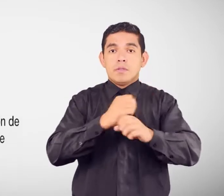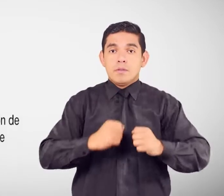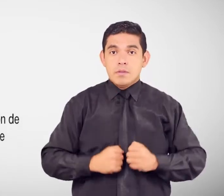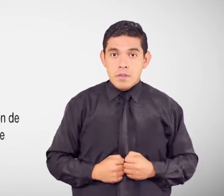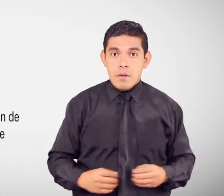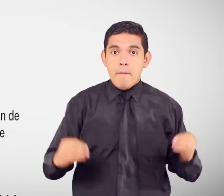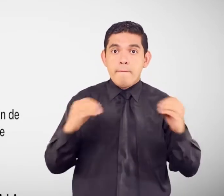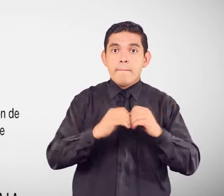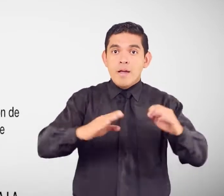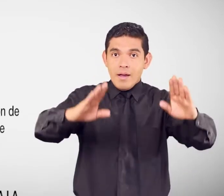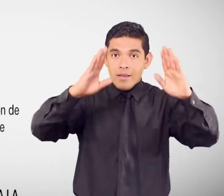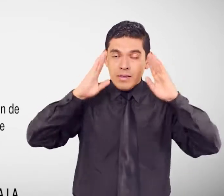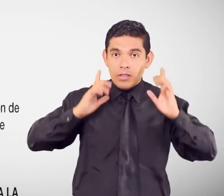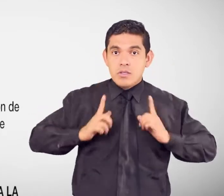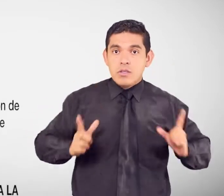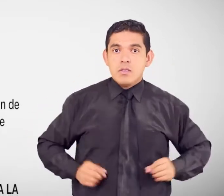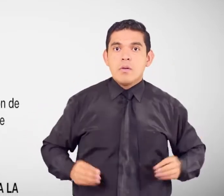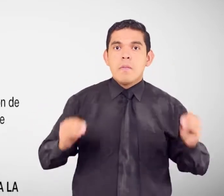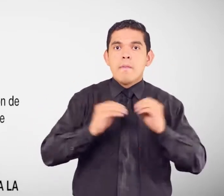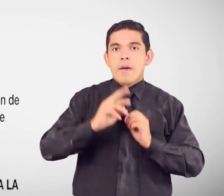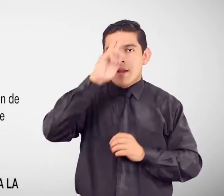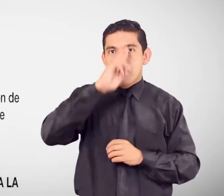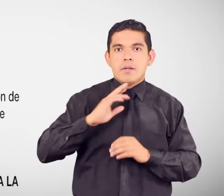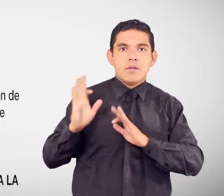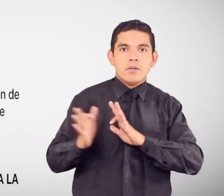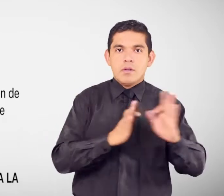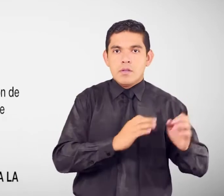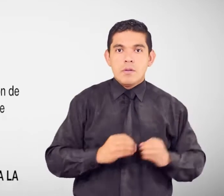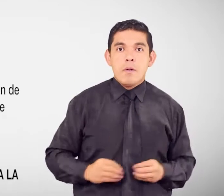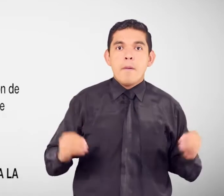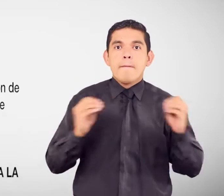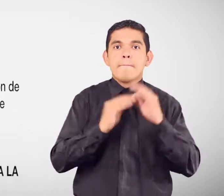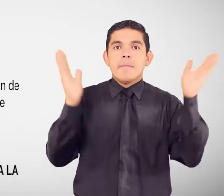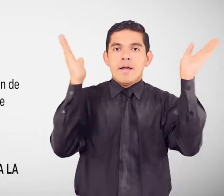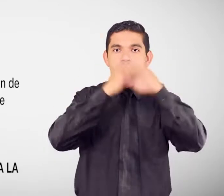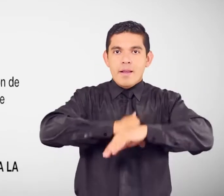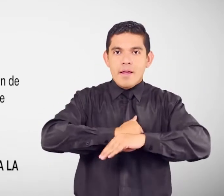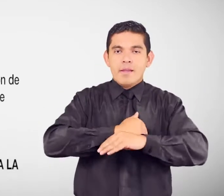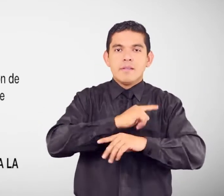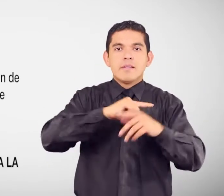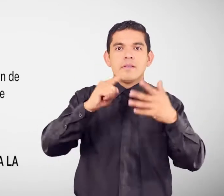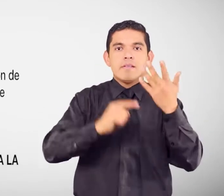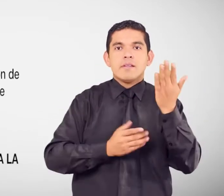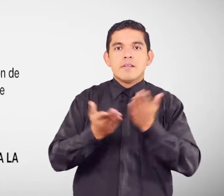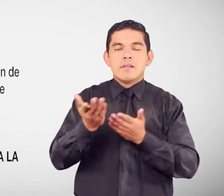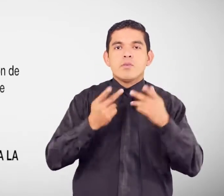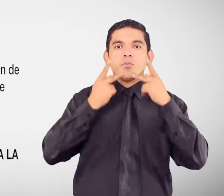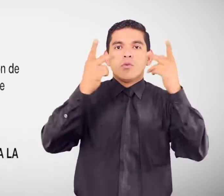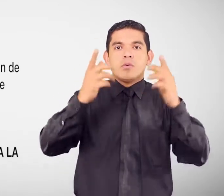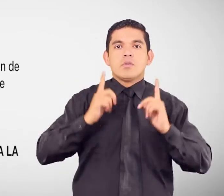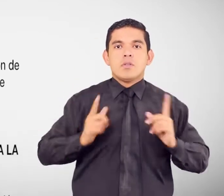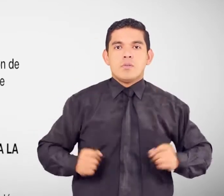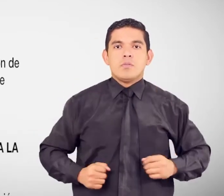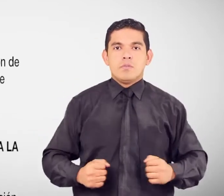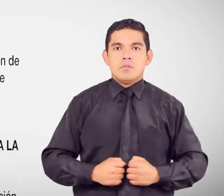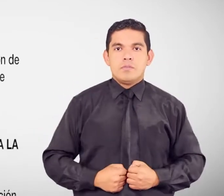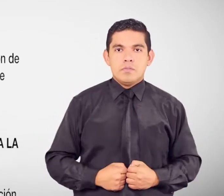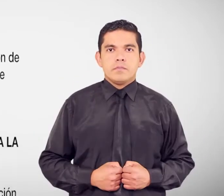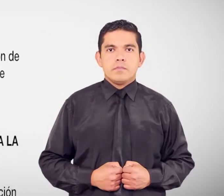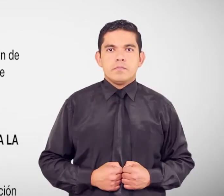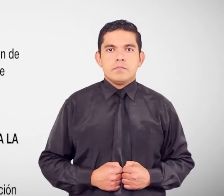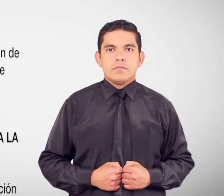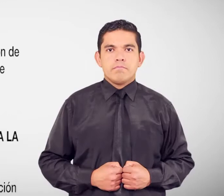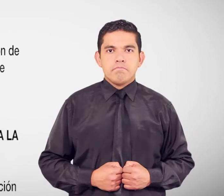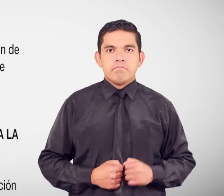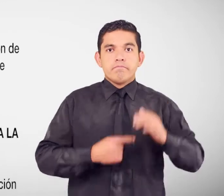de salud Y de rehabilitación Forma gratuita En los servicios públicos De salud Vulneración De los derechos